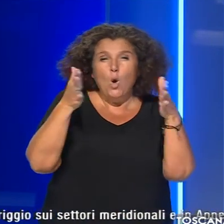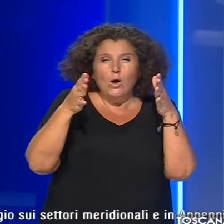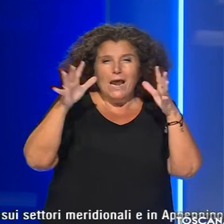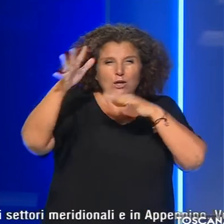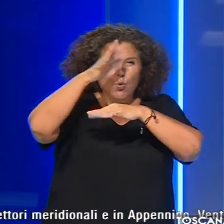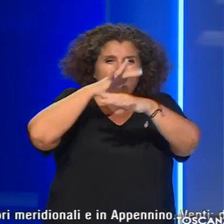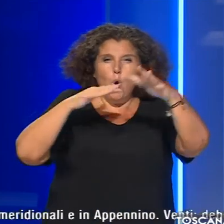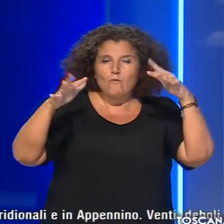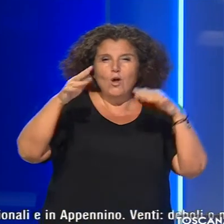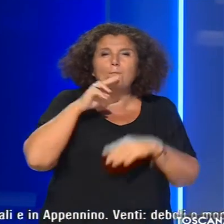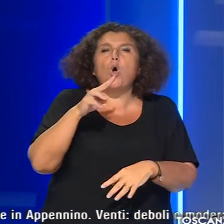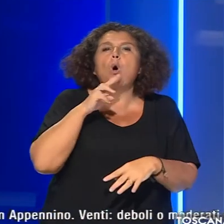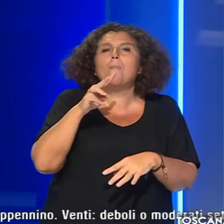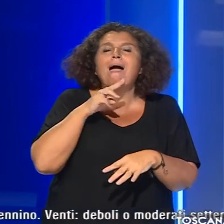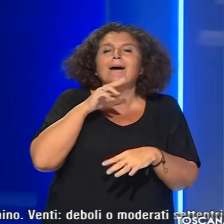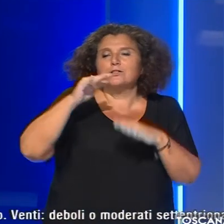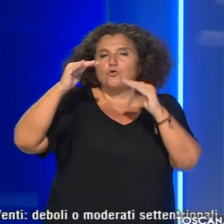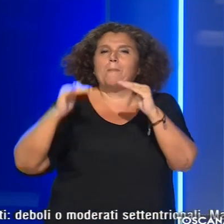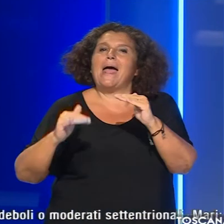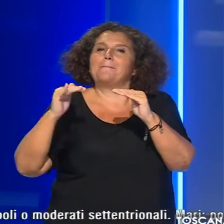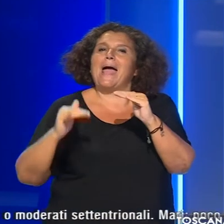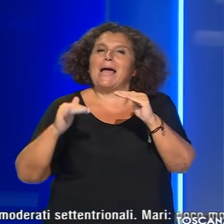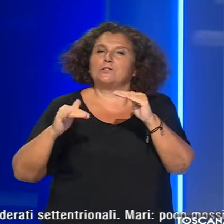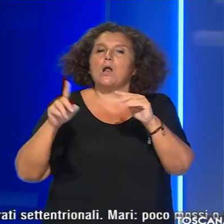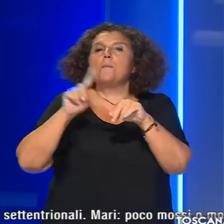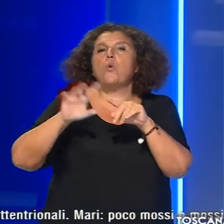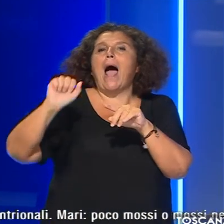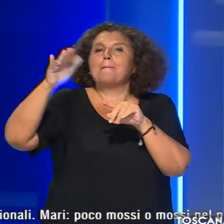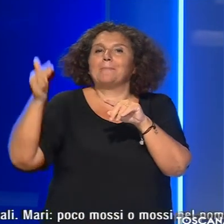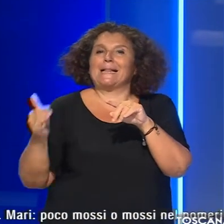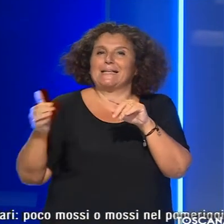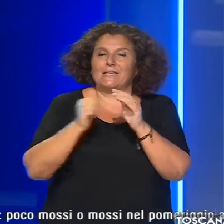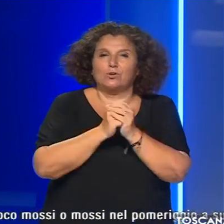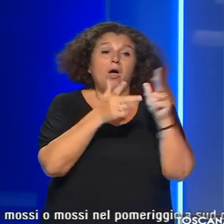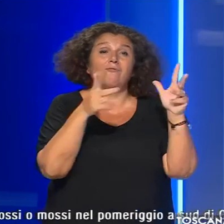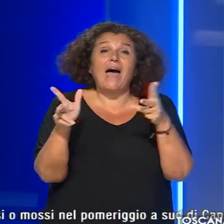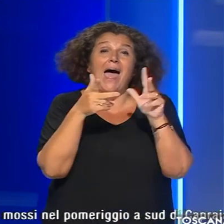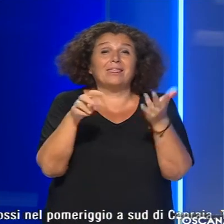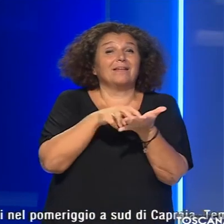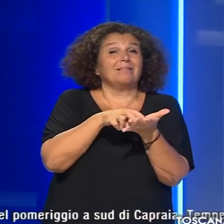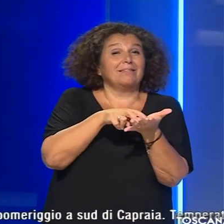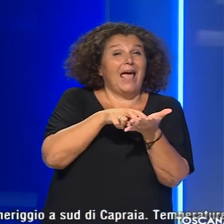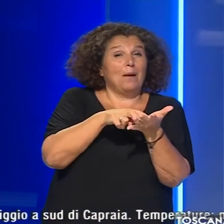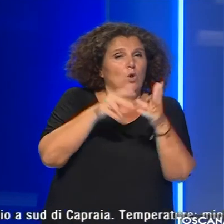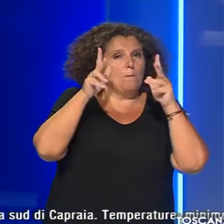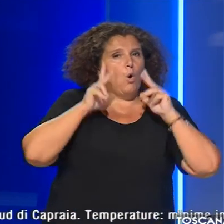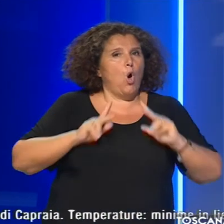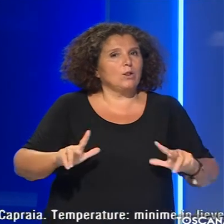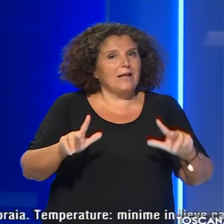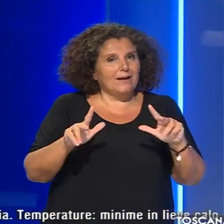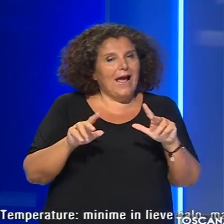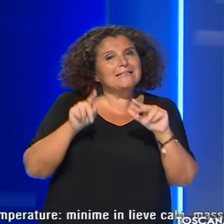nel pomeriggio sui settori meridionali e in Appennino venti deboli o moderati